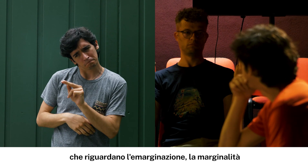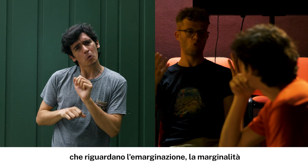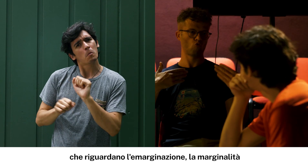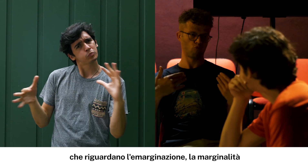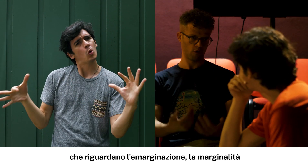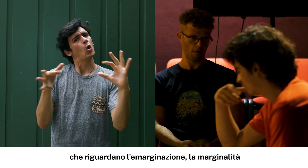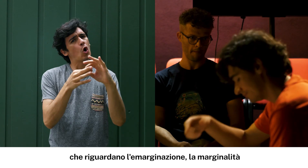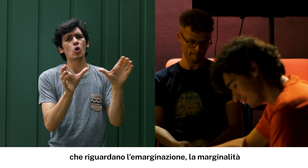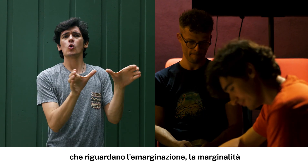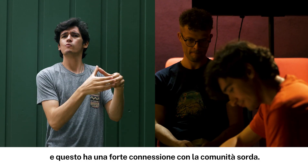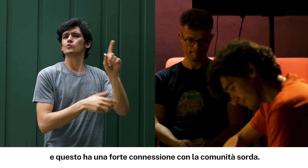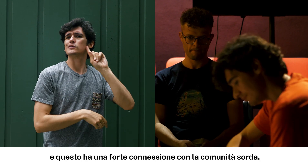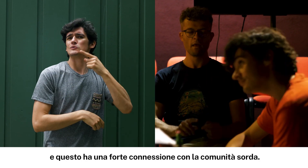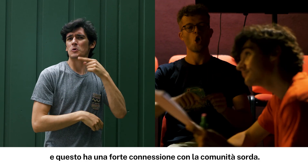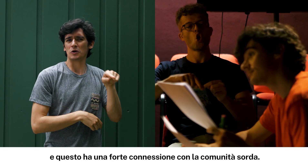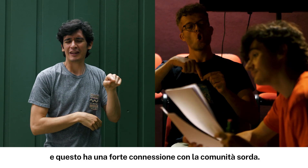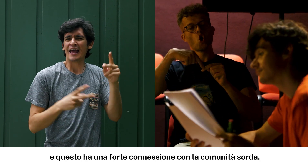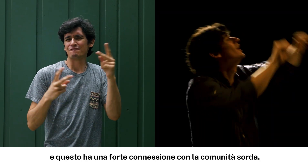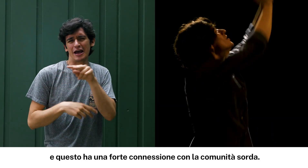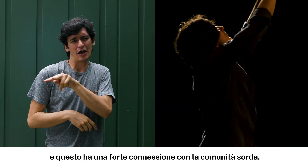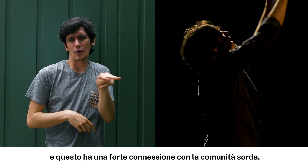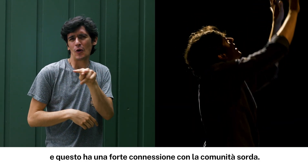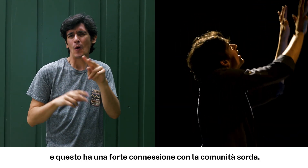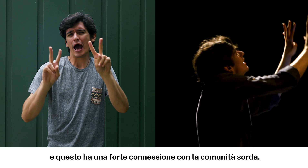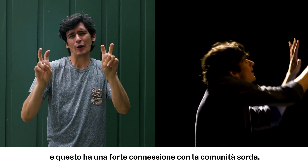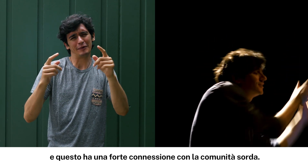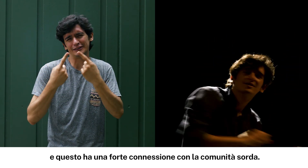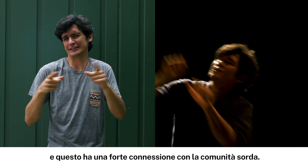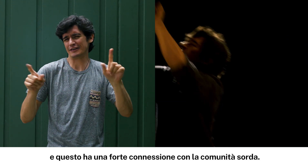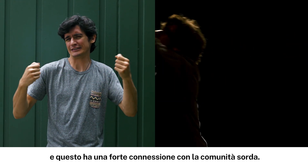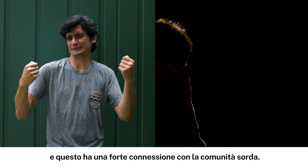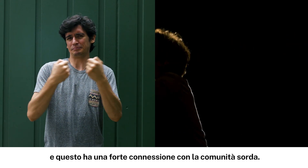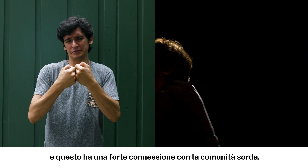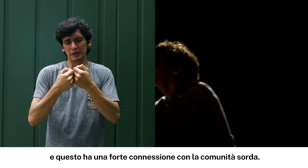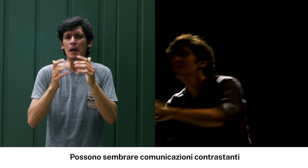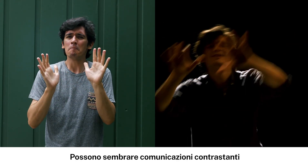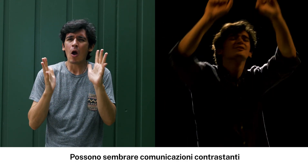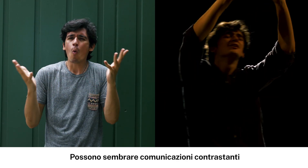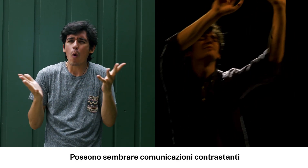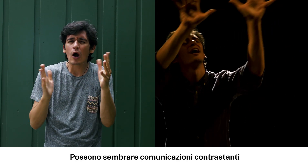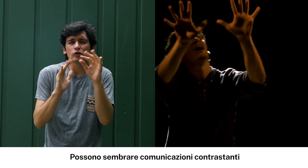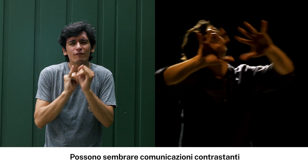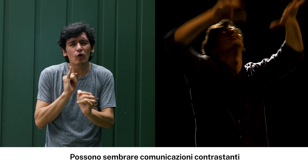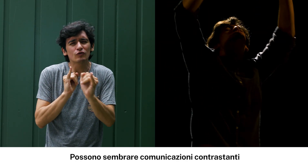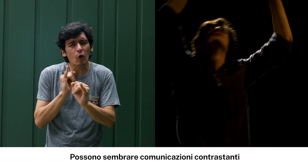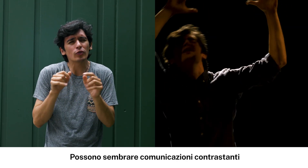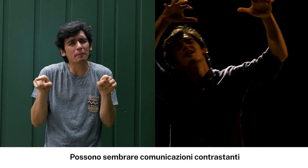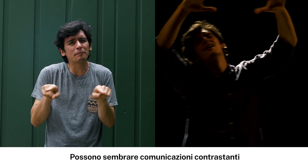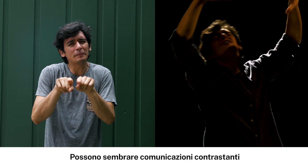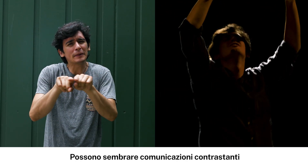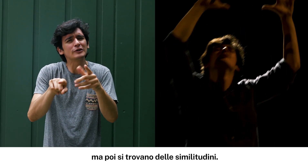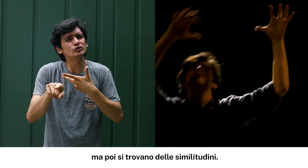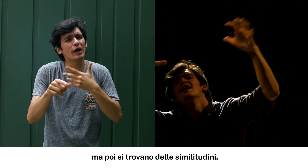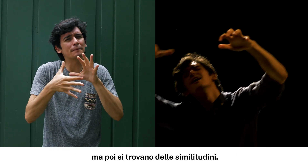l'emarginazione e la marginalità e questo ha una forte connessione con le comunità sorda. Possono sembrare comunicazioni